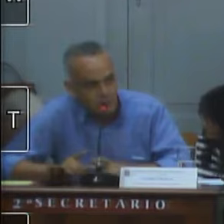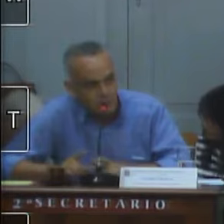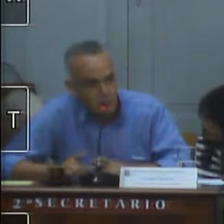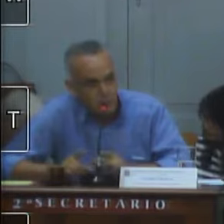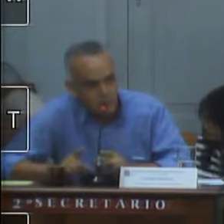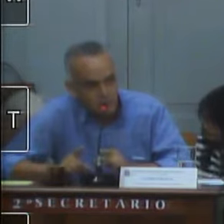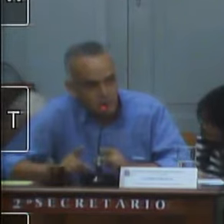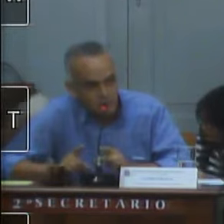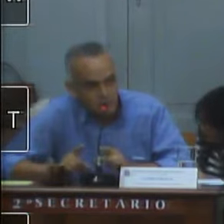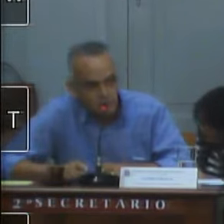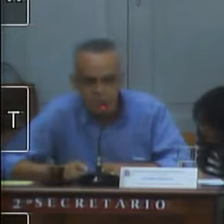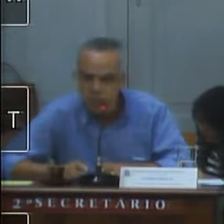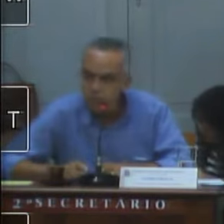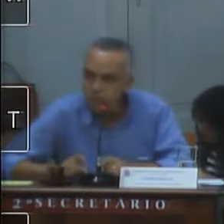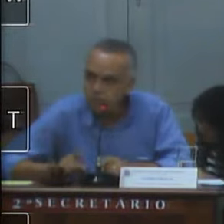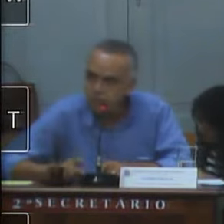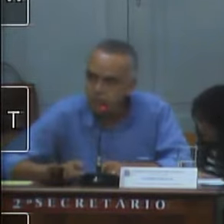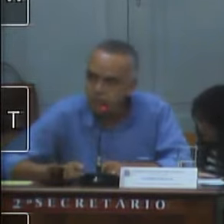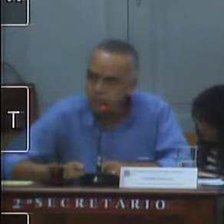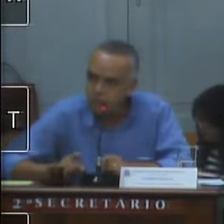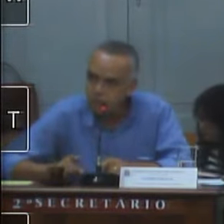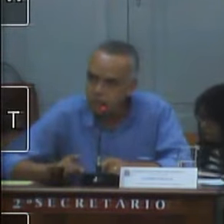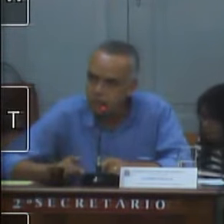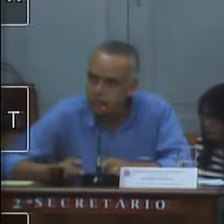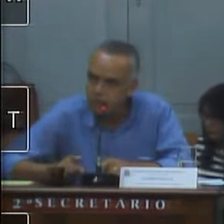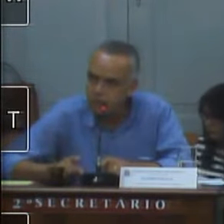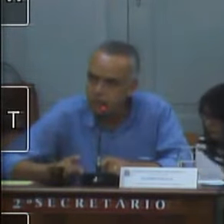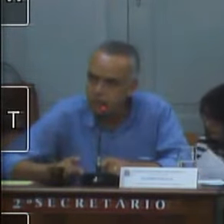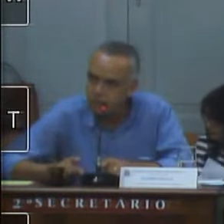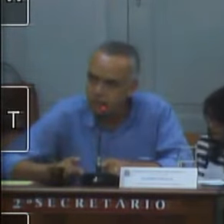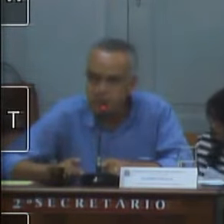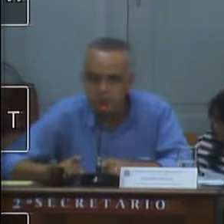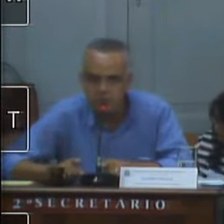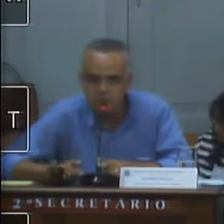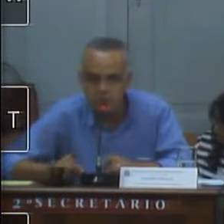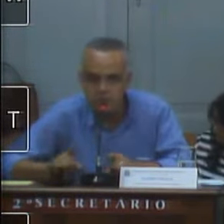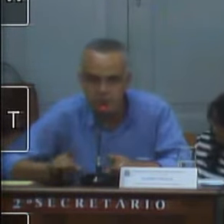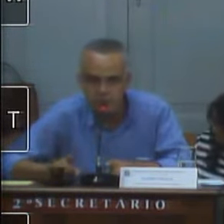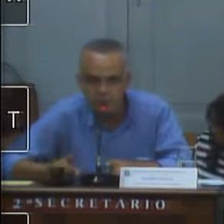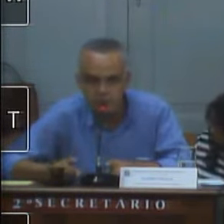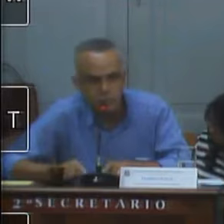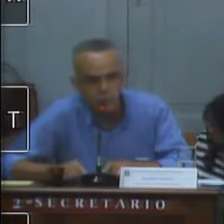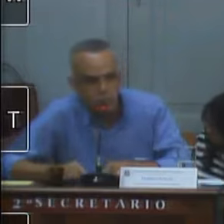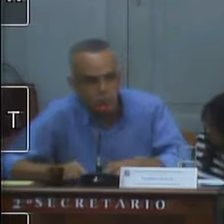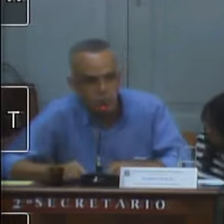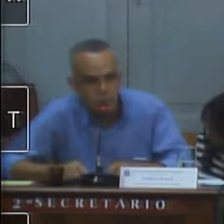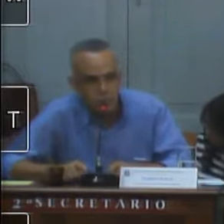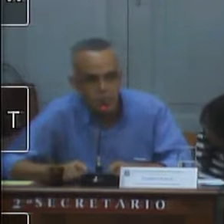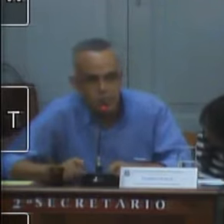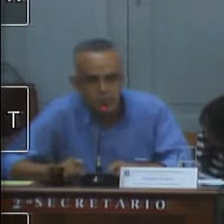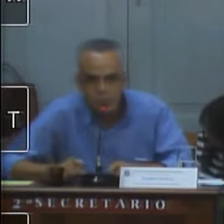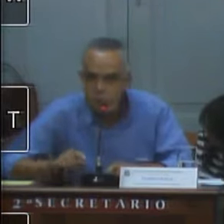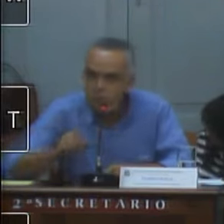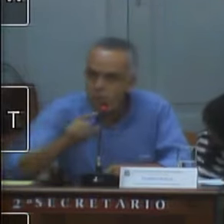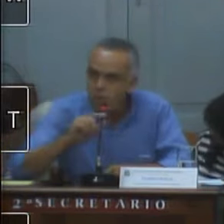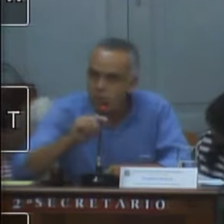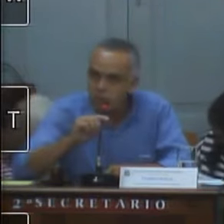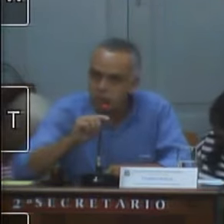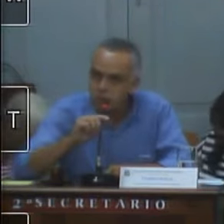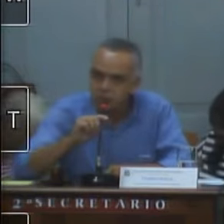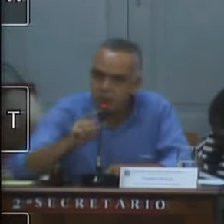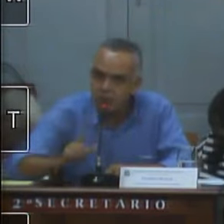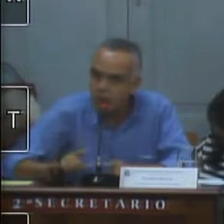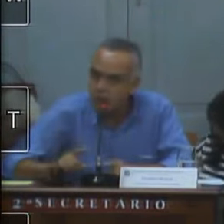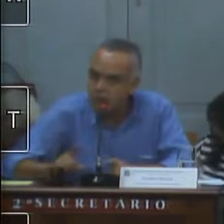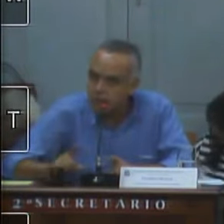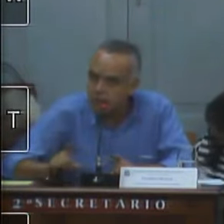decisão os vereadores o prefeito e principalmente a nossa população nós precisamos entrar no governo novo entendeu com